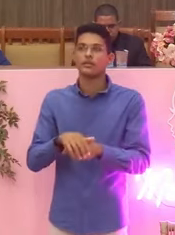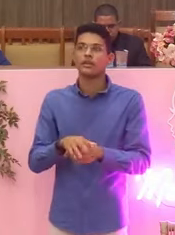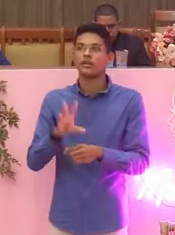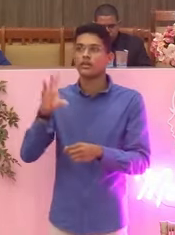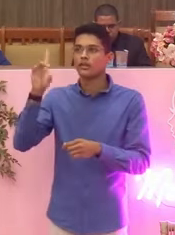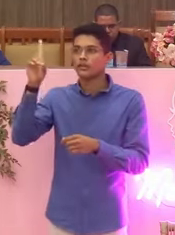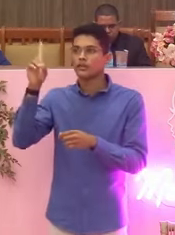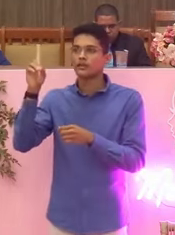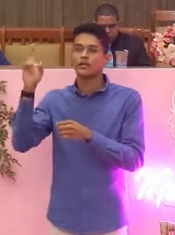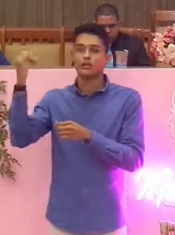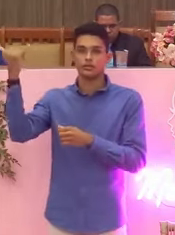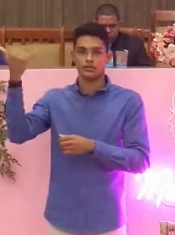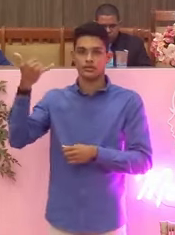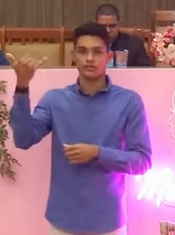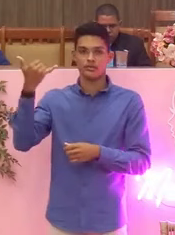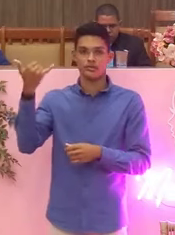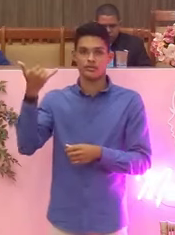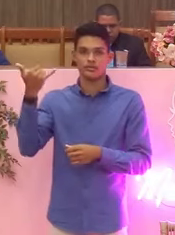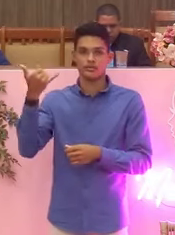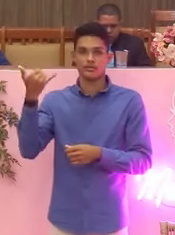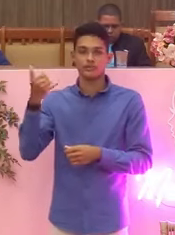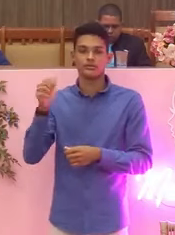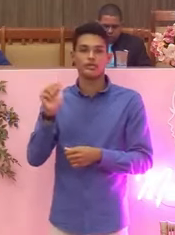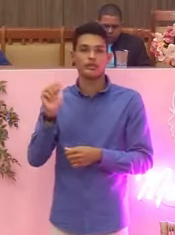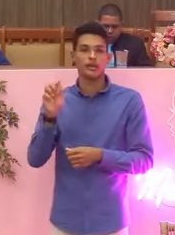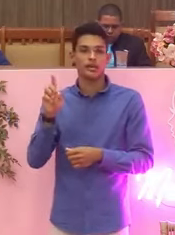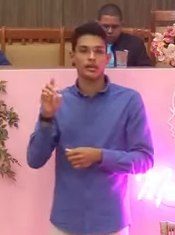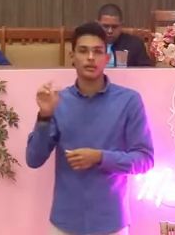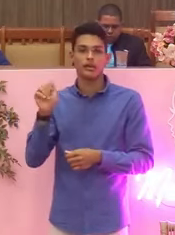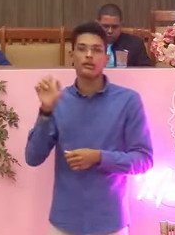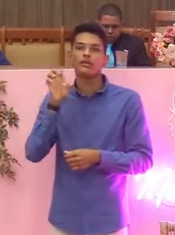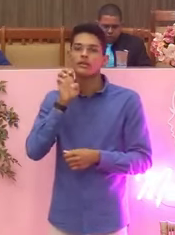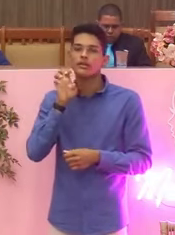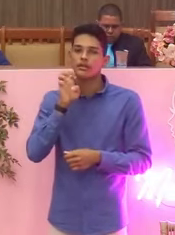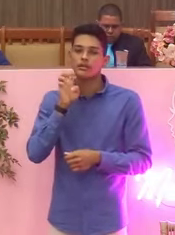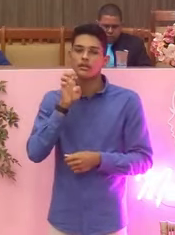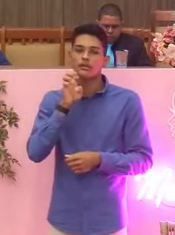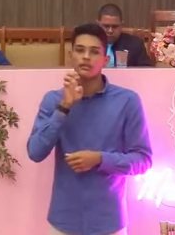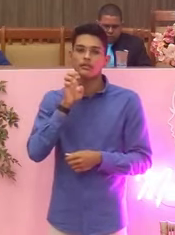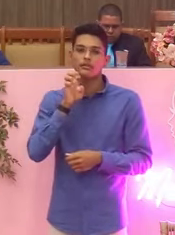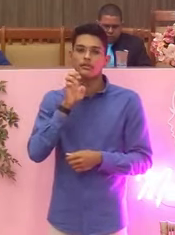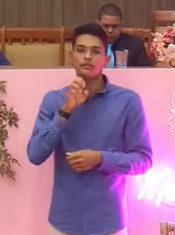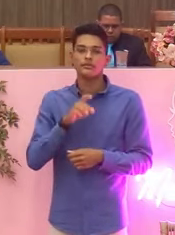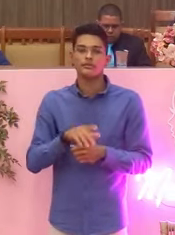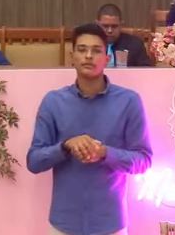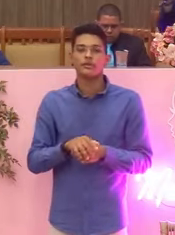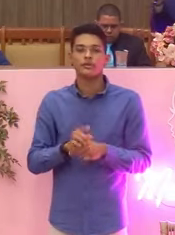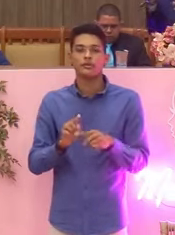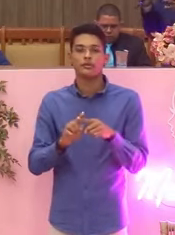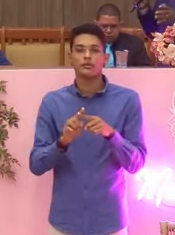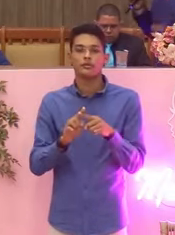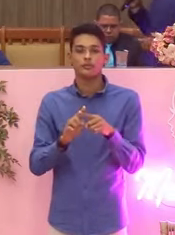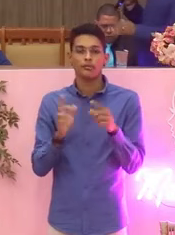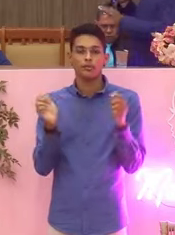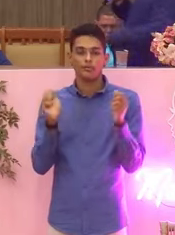árvore, ou árvores, vocês podem comer Está no capítulo 3 Mas da árvore,